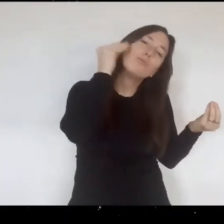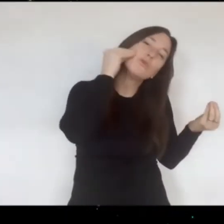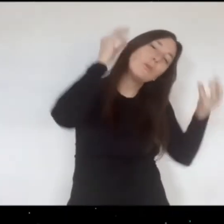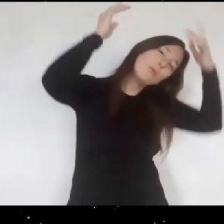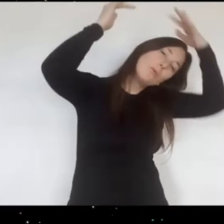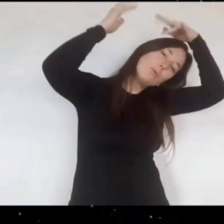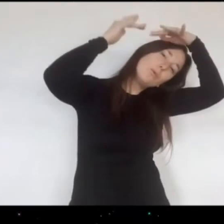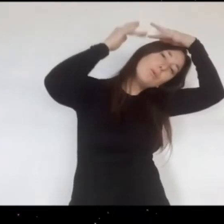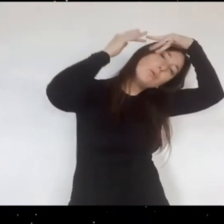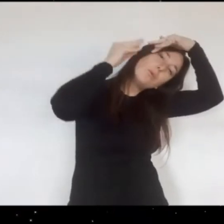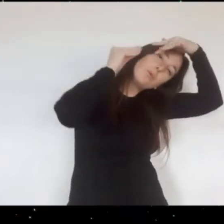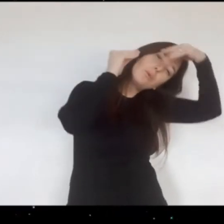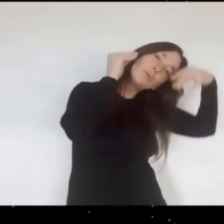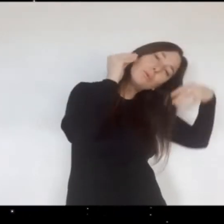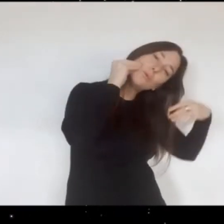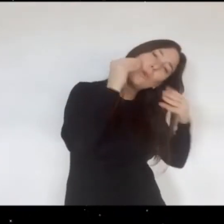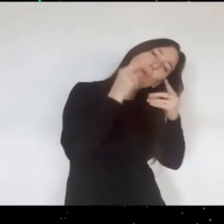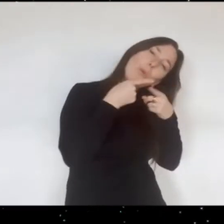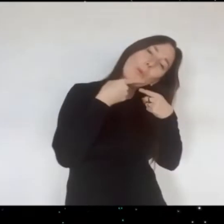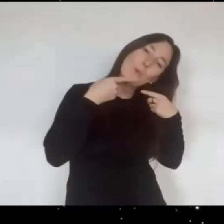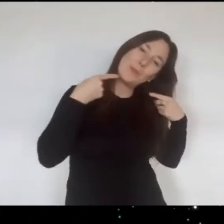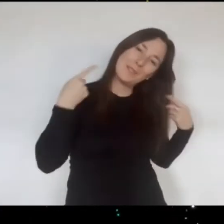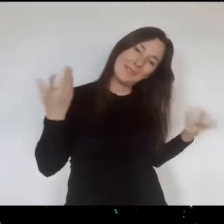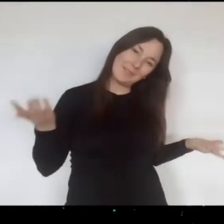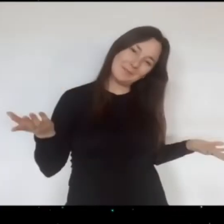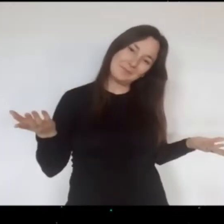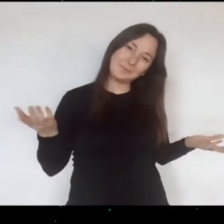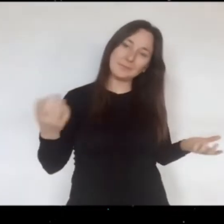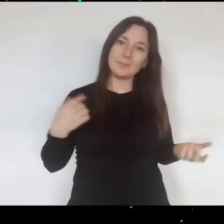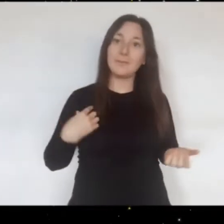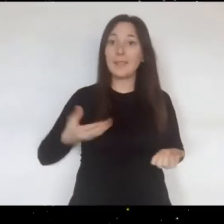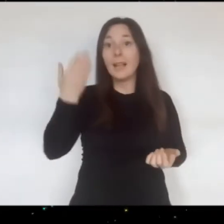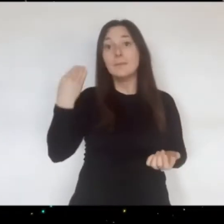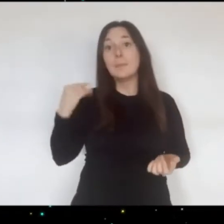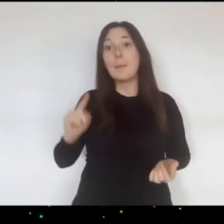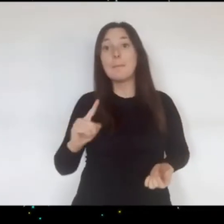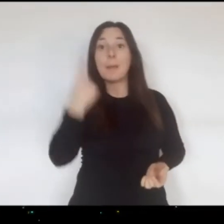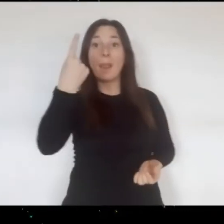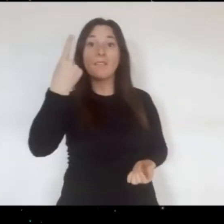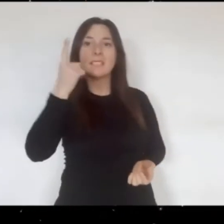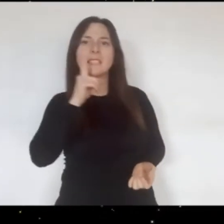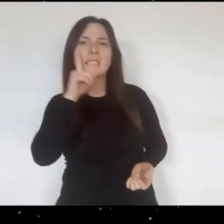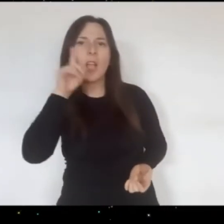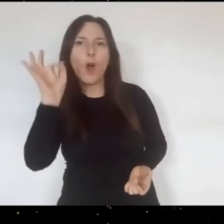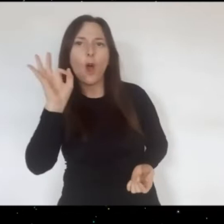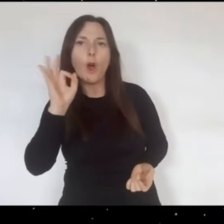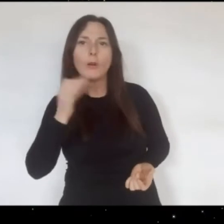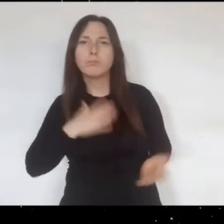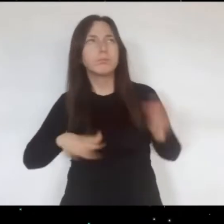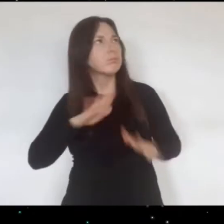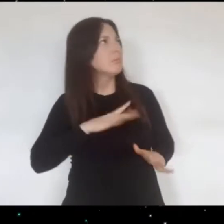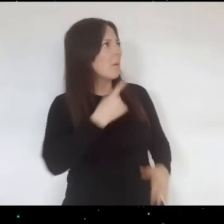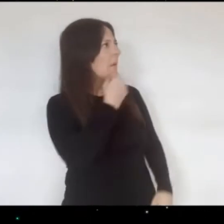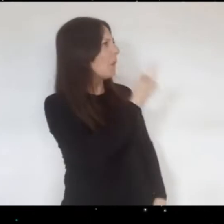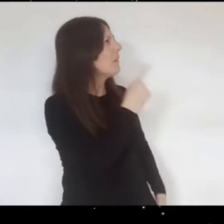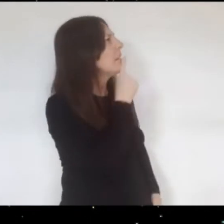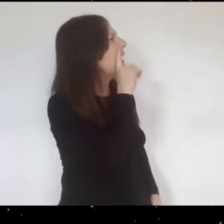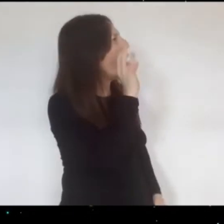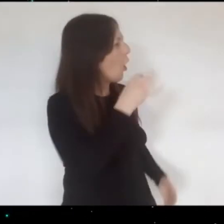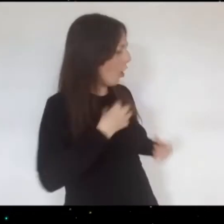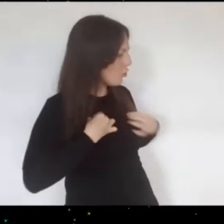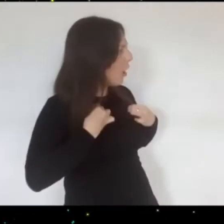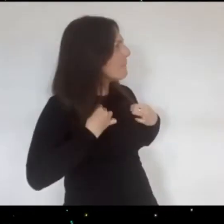beso muy dulce La primera vez que el tío Anselmo lo hizo ella le